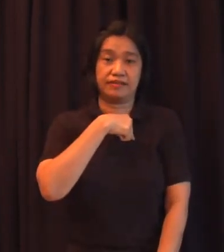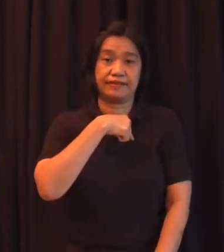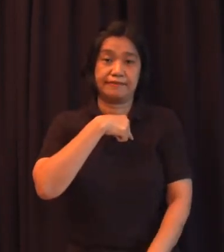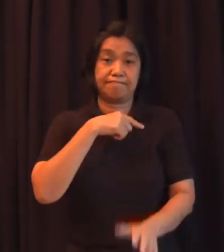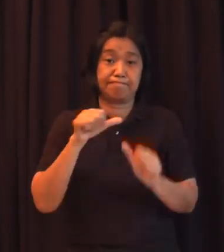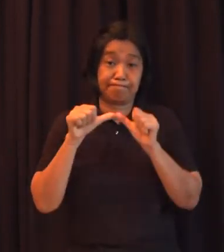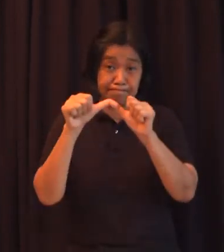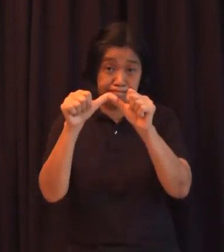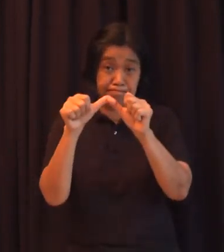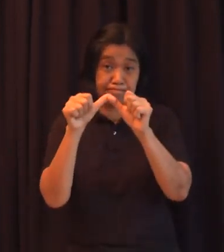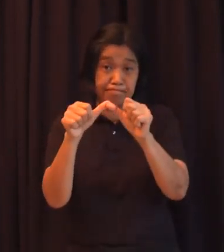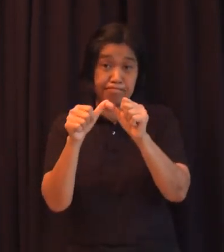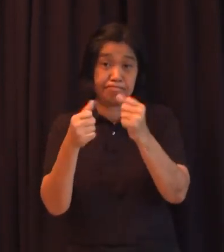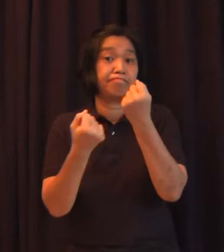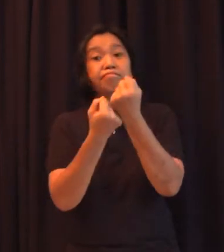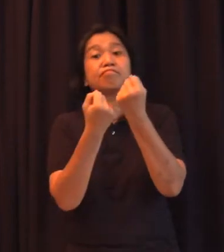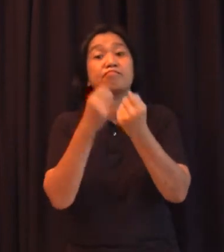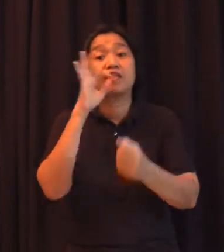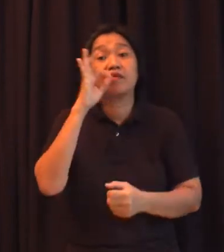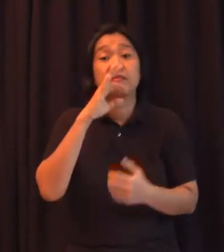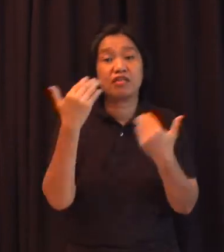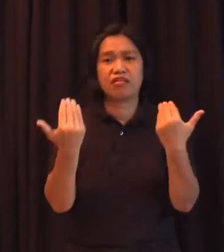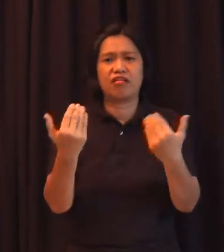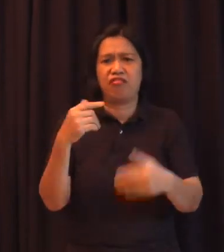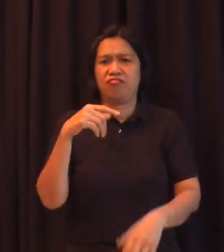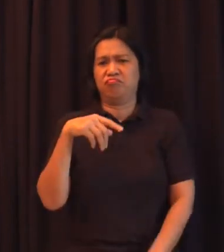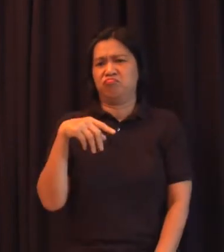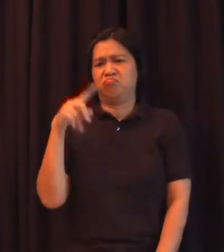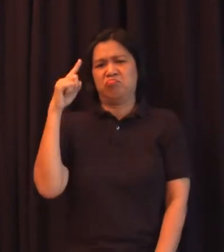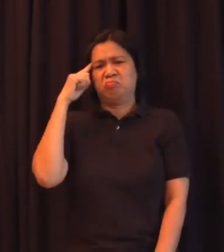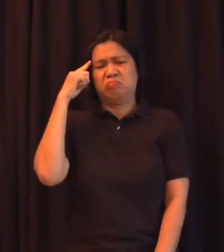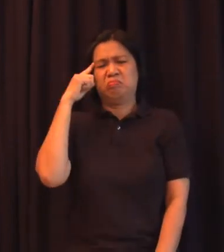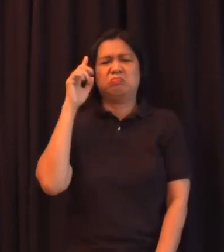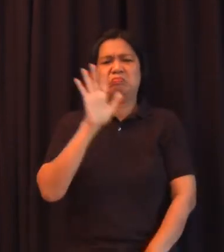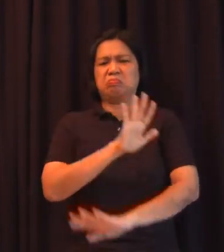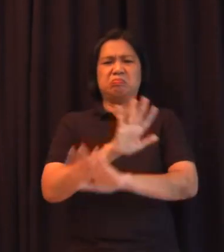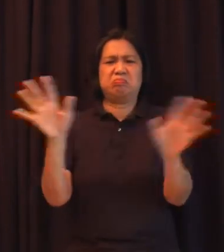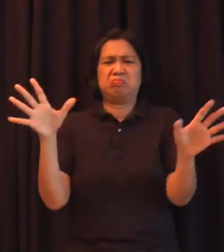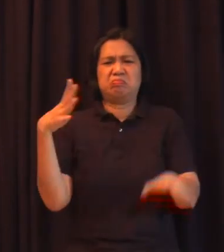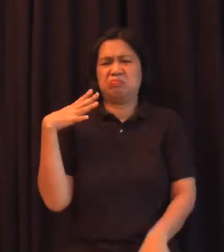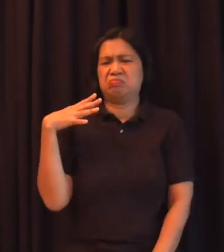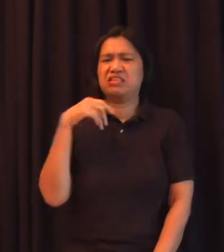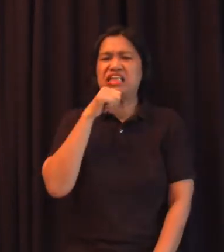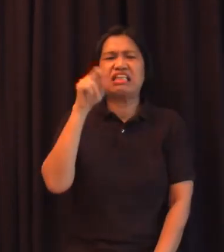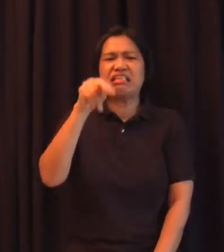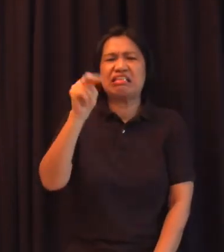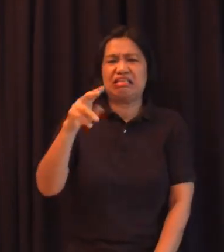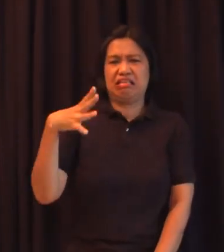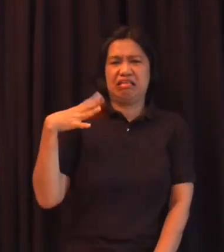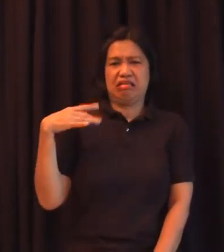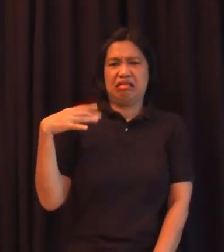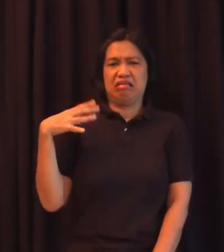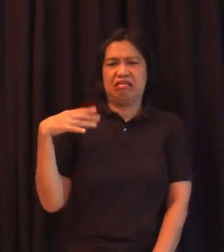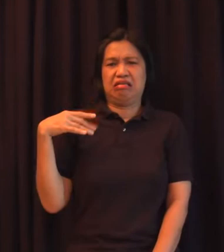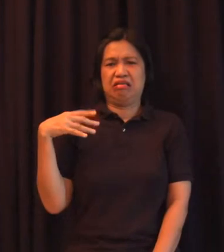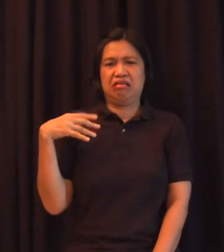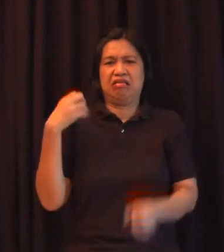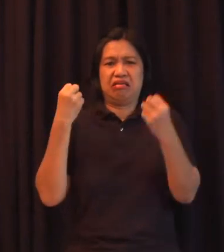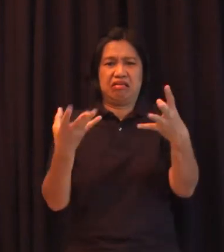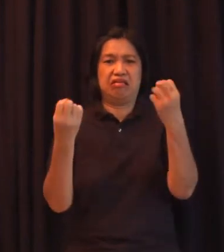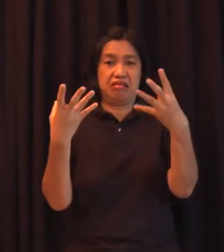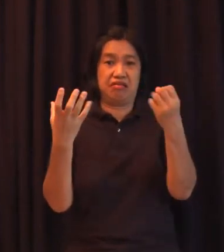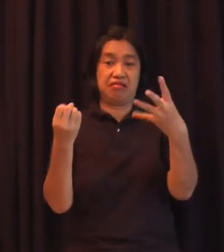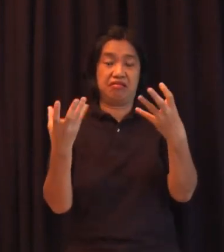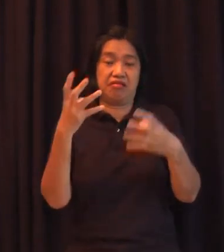sa tingin namin hindi kinakailangan na mag-antay na sobrang dami na napakalawak ng corpus na yan. Sa ngayon sa